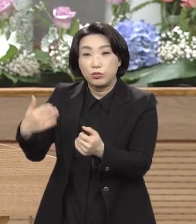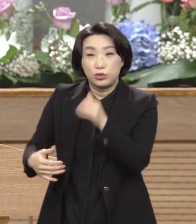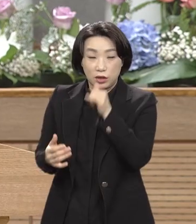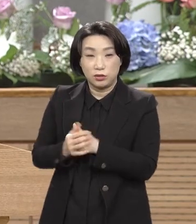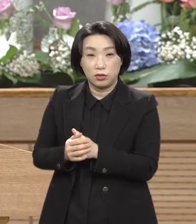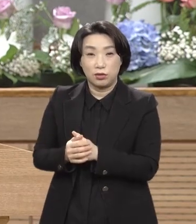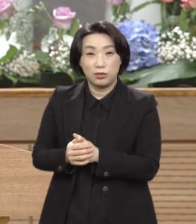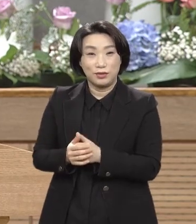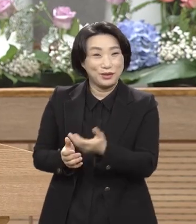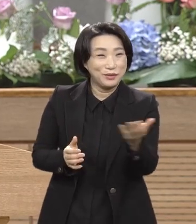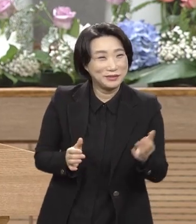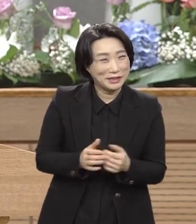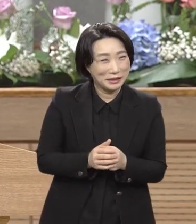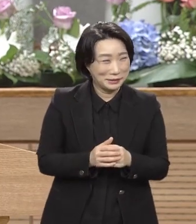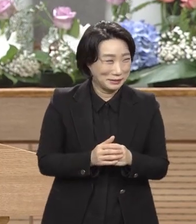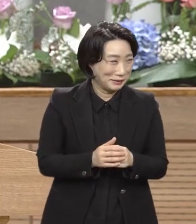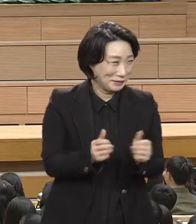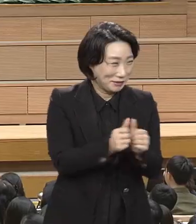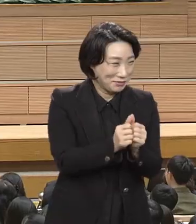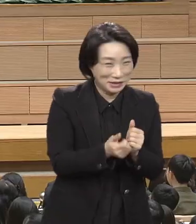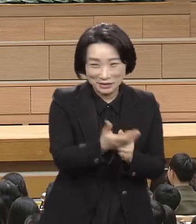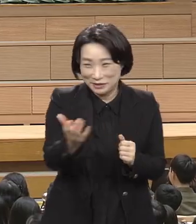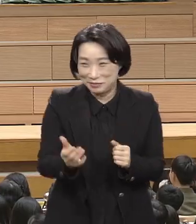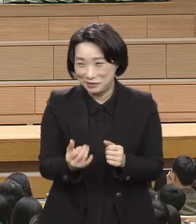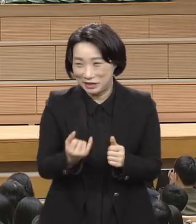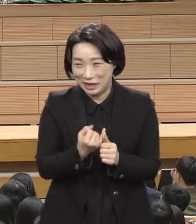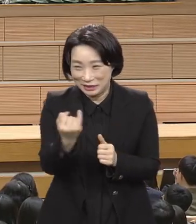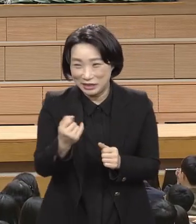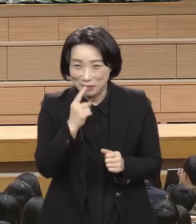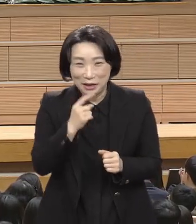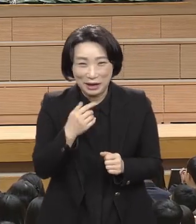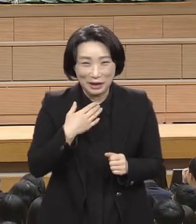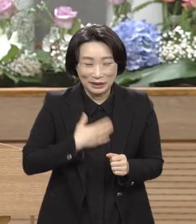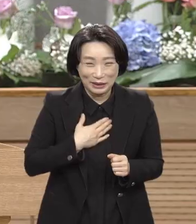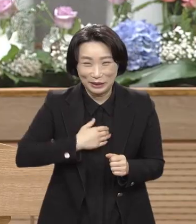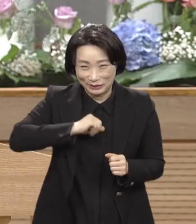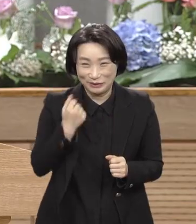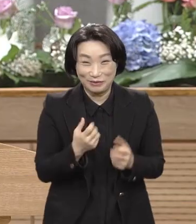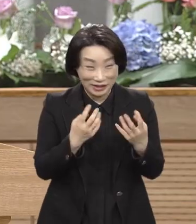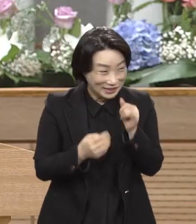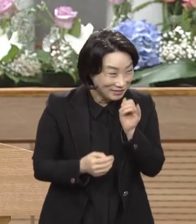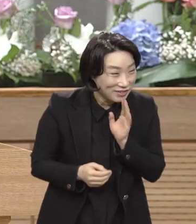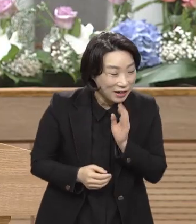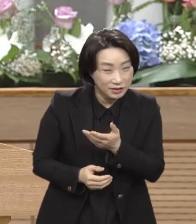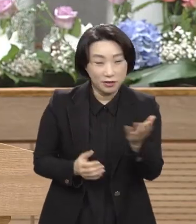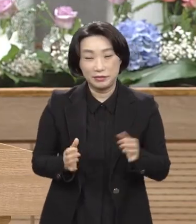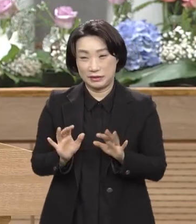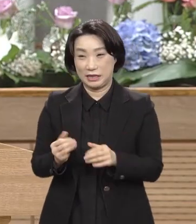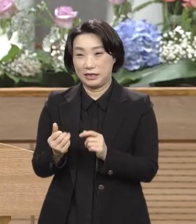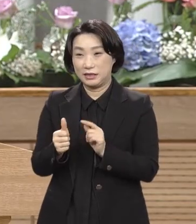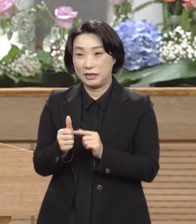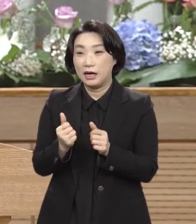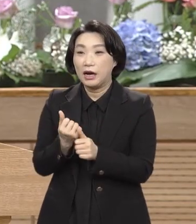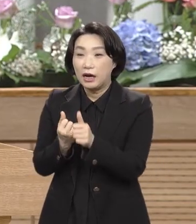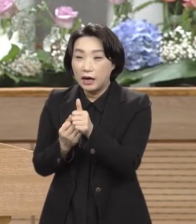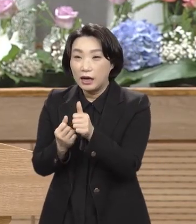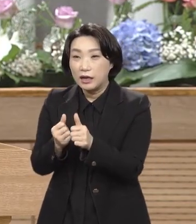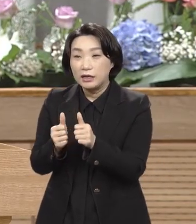남자들은 여자 말 듣죠 보세요 보세요 아내가 사람을 보내요 저